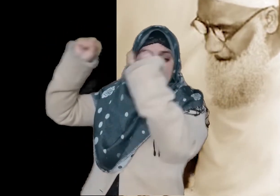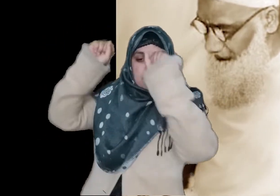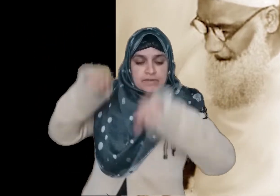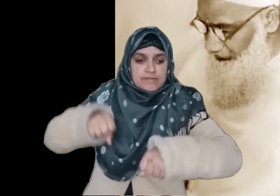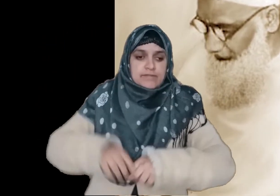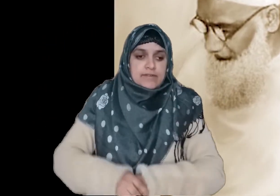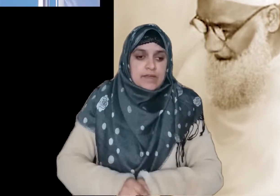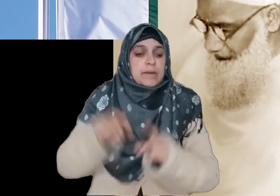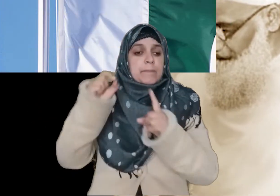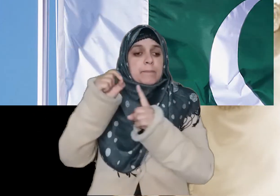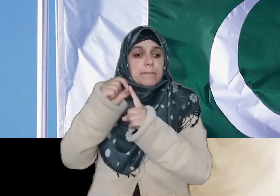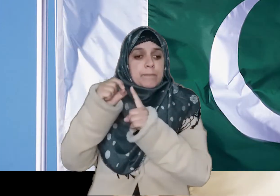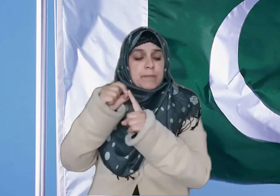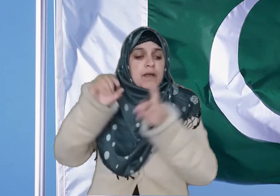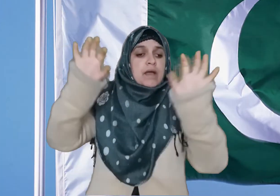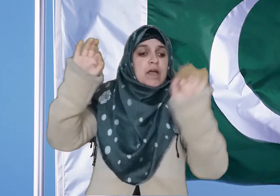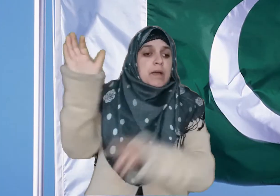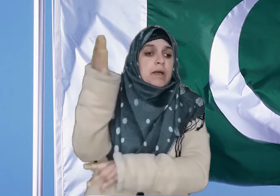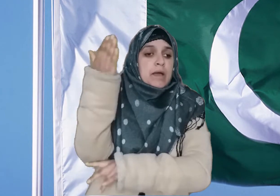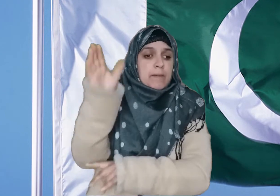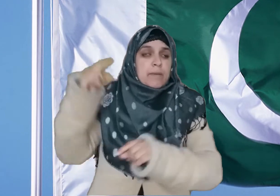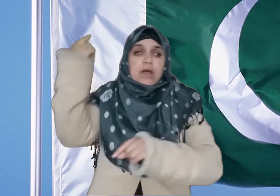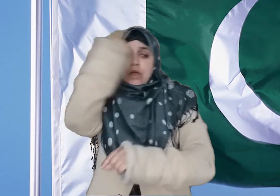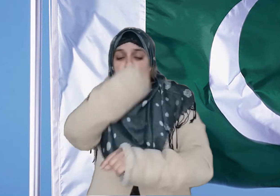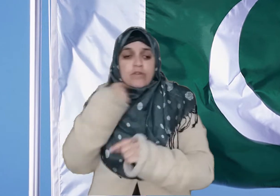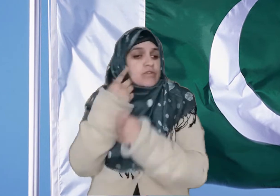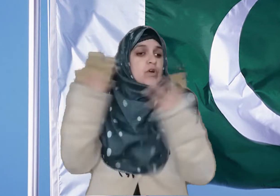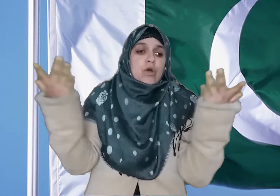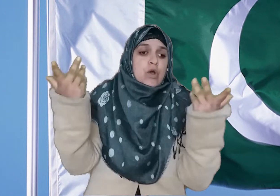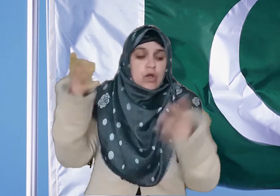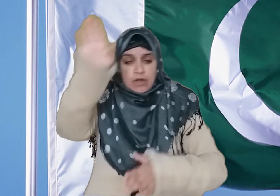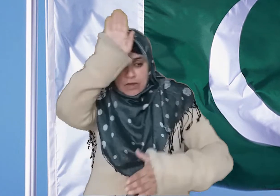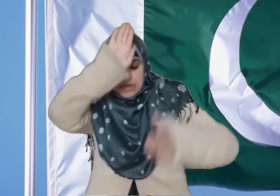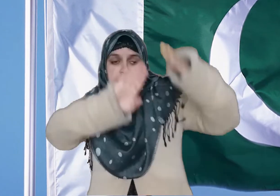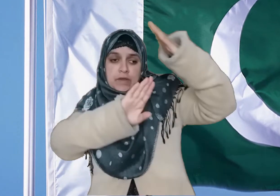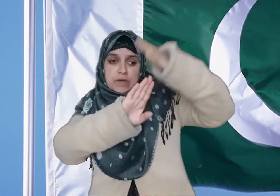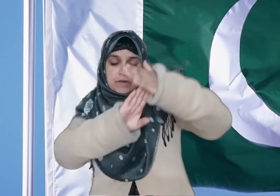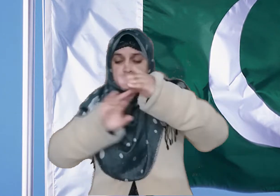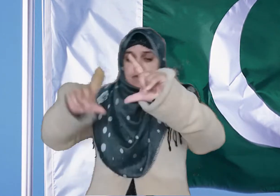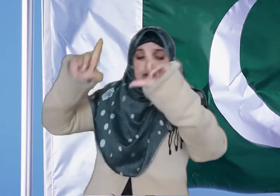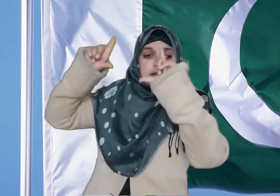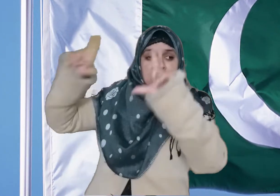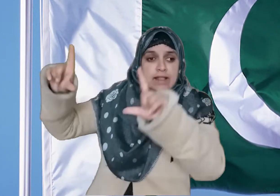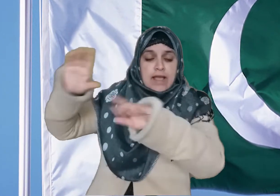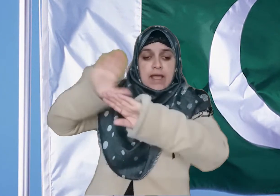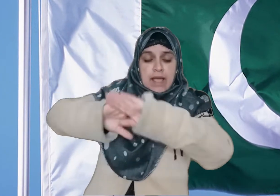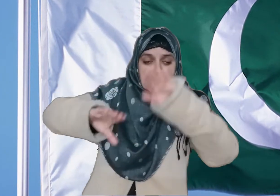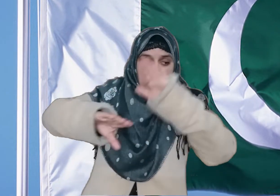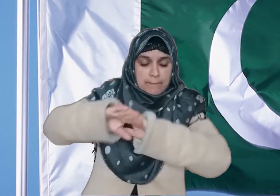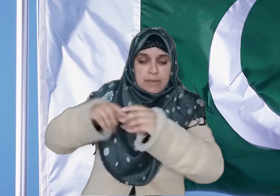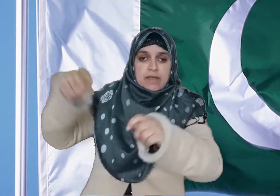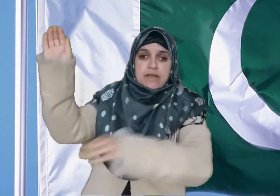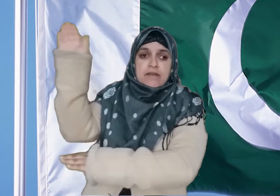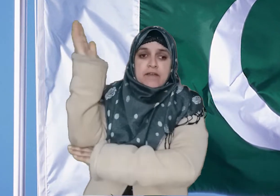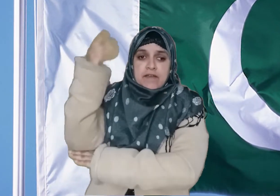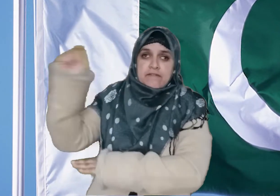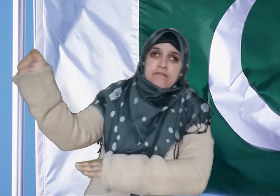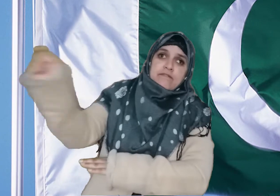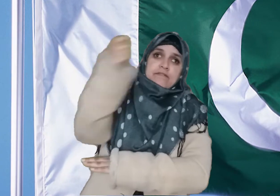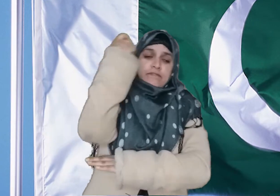پاکستان کا قومی پرچم گہرے سبز رنگ کا ہے اس پر سفید حلال بنا ہے اور پانچ کونوں والا ستارہ بنا